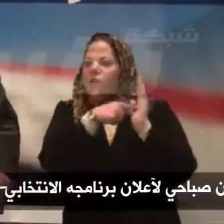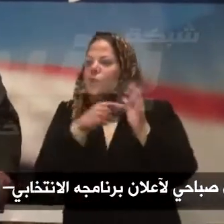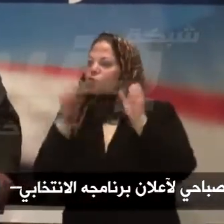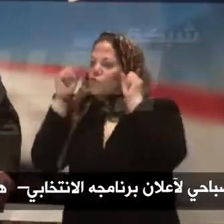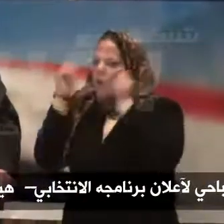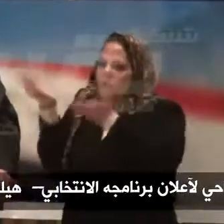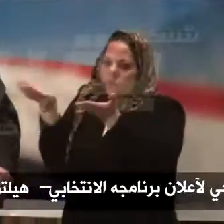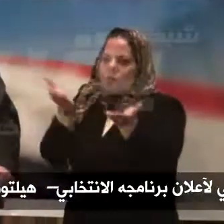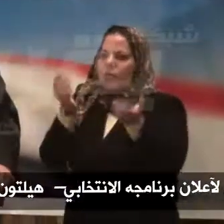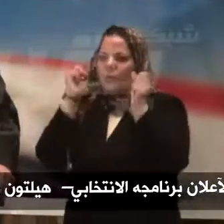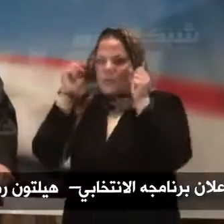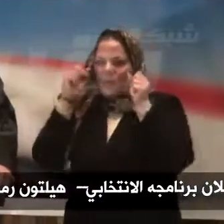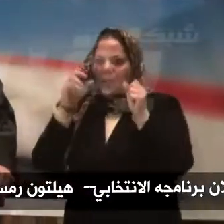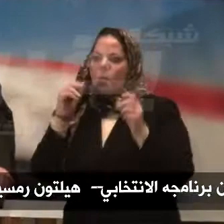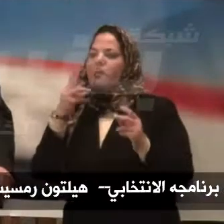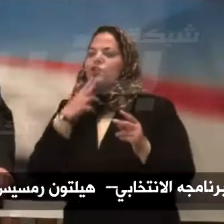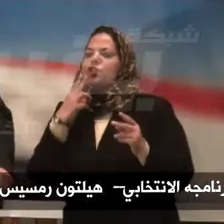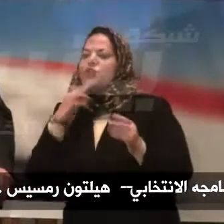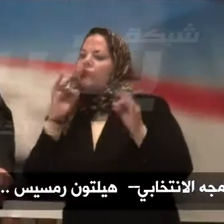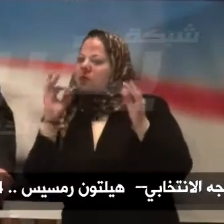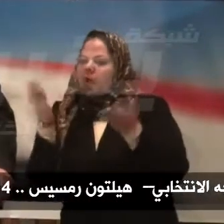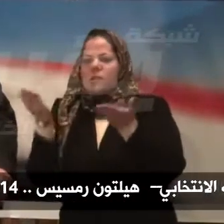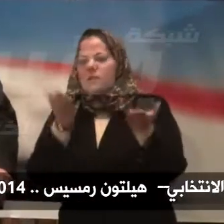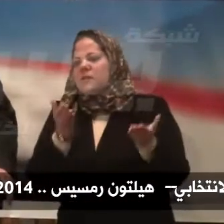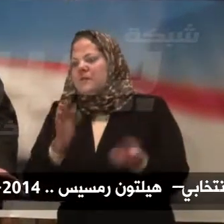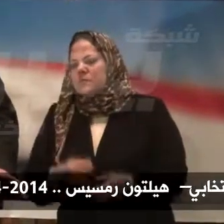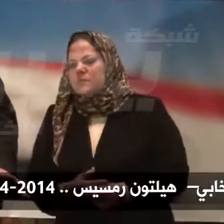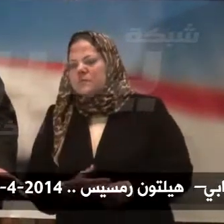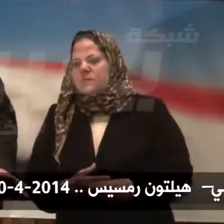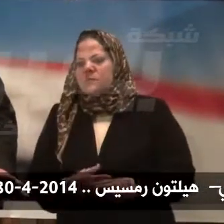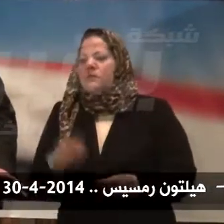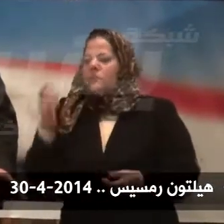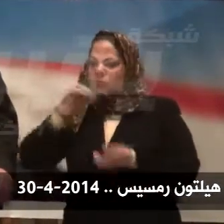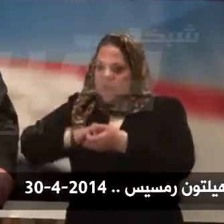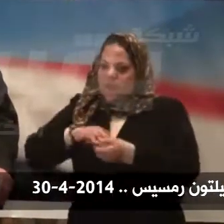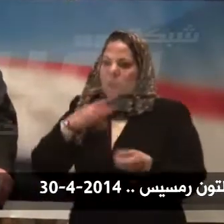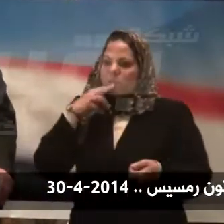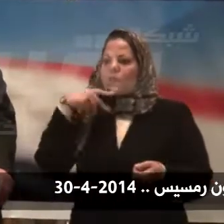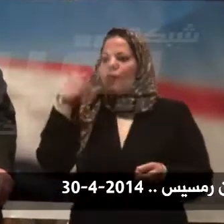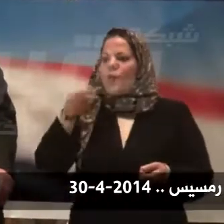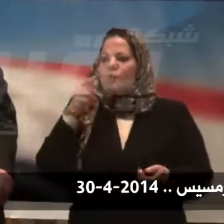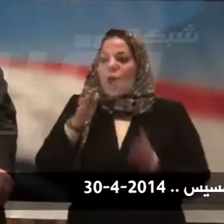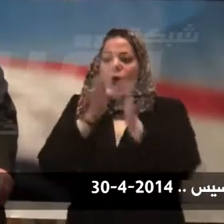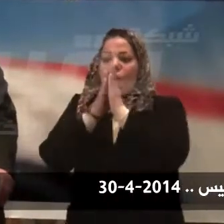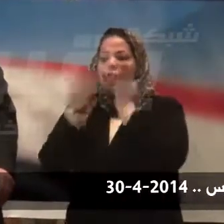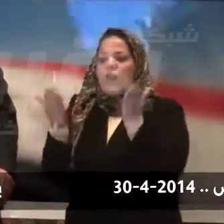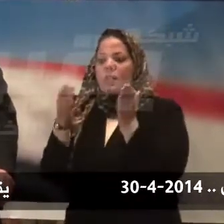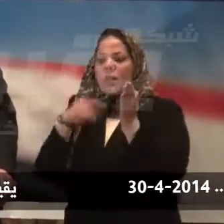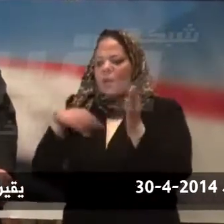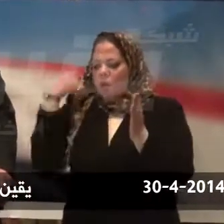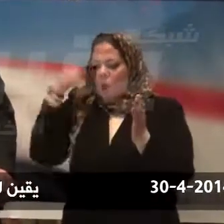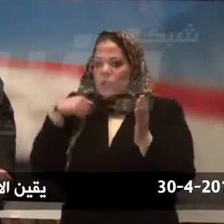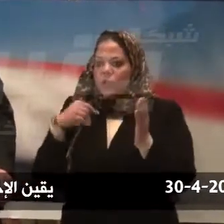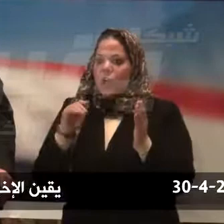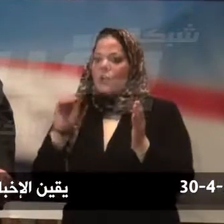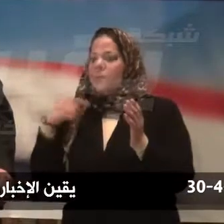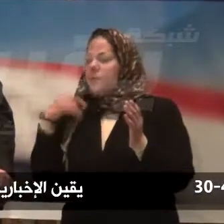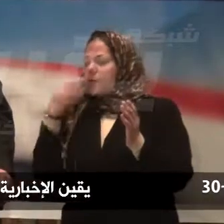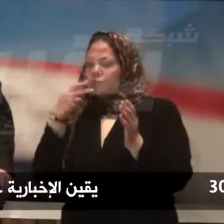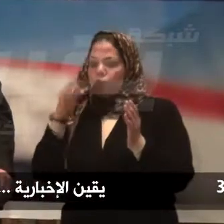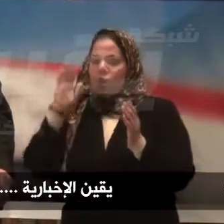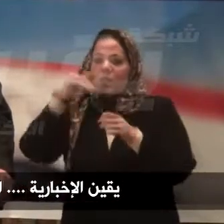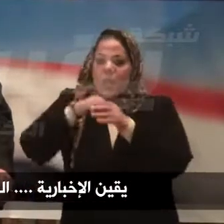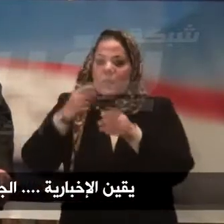اعرض بان هذه الاجندة التشريعية اللي